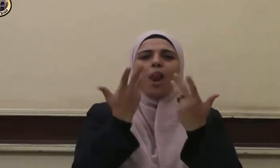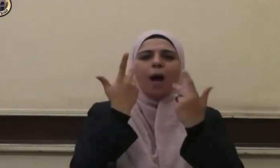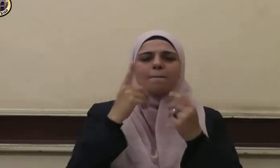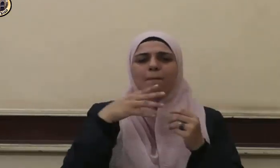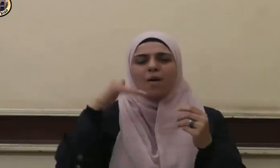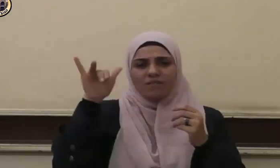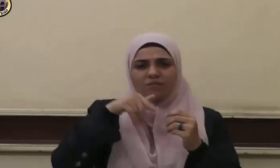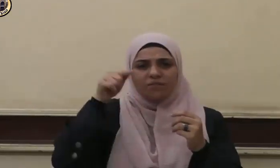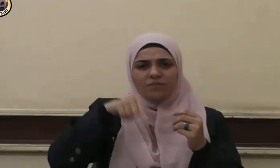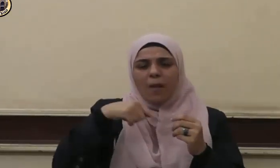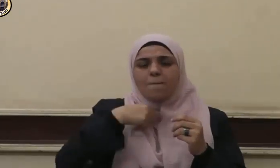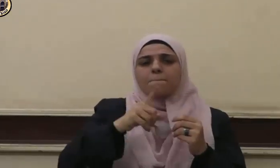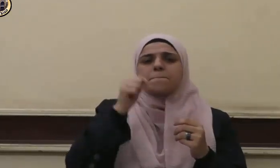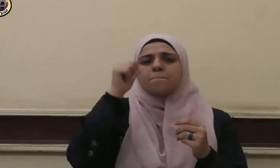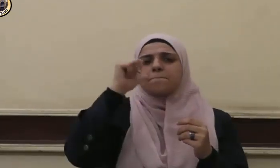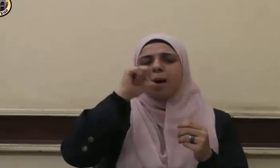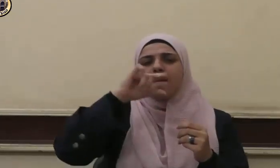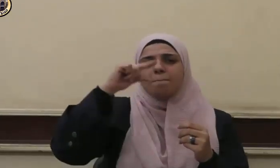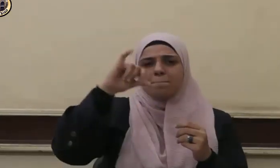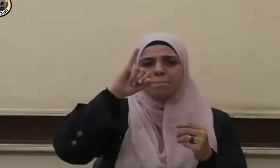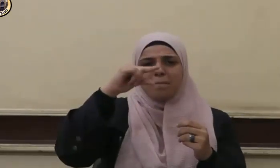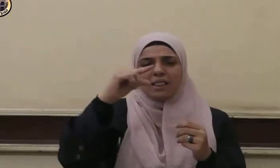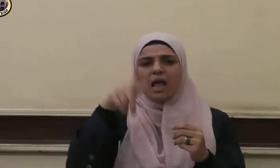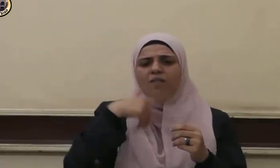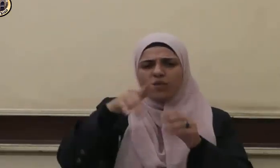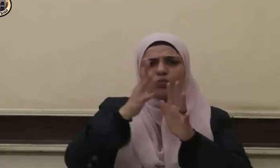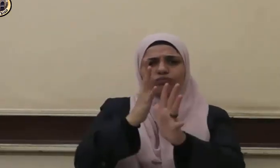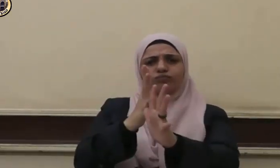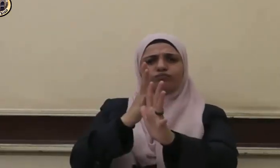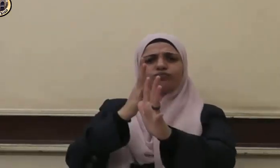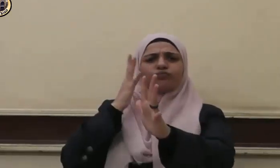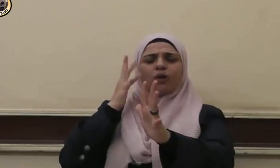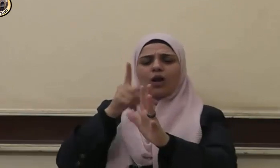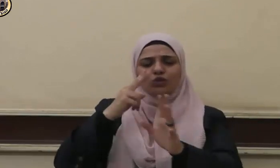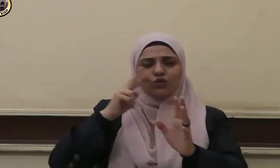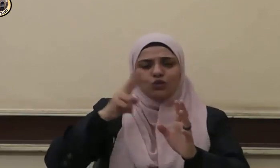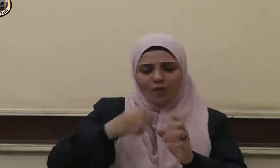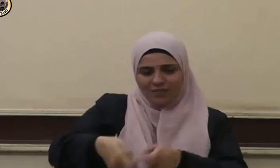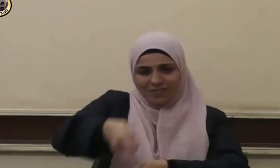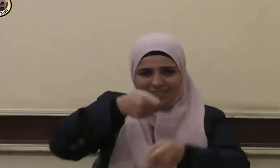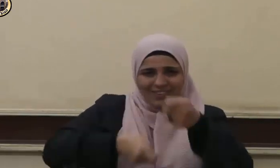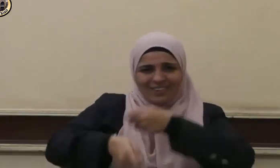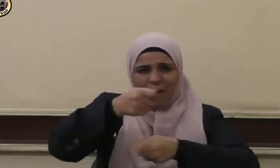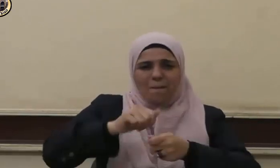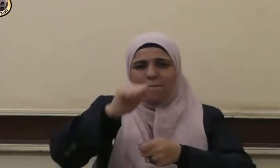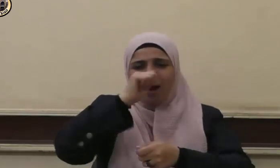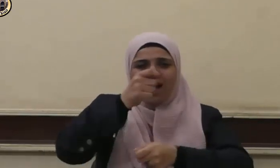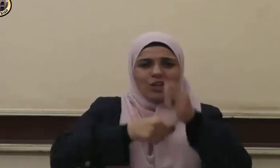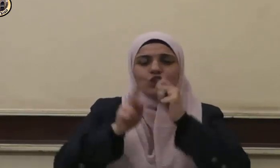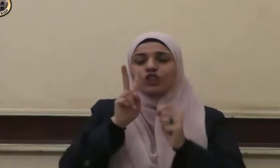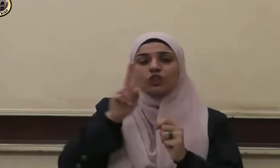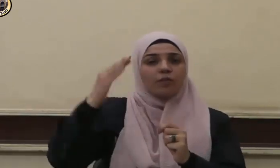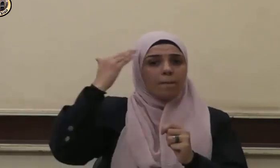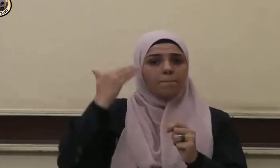ورد ماء مدين وجد عليه أمة من الناس يسقون ووجد من دونه